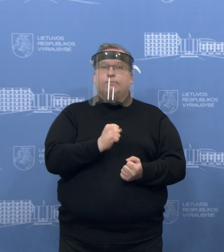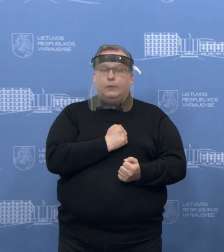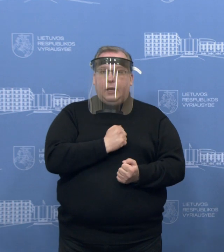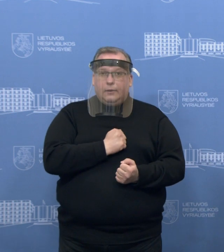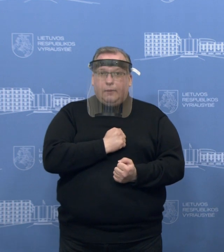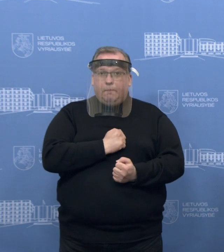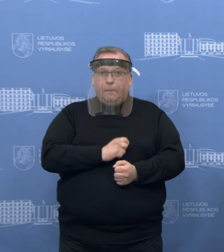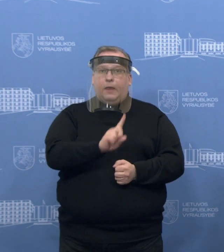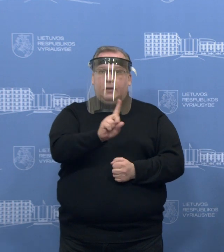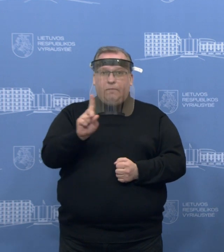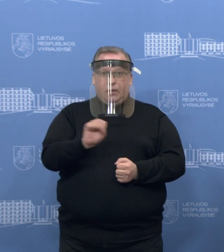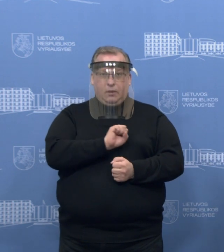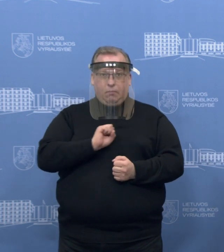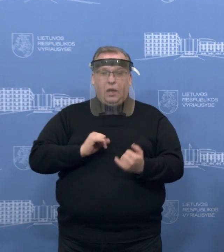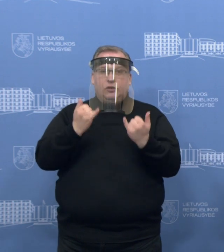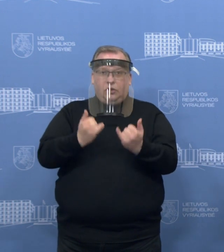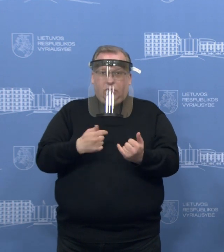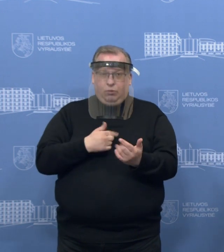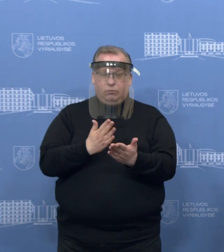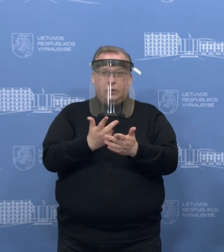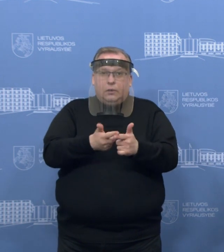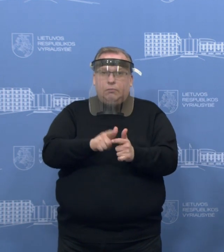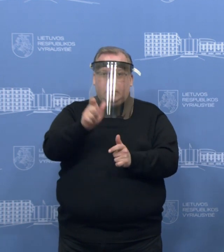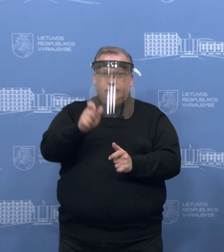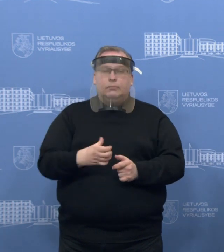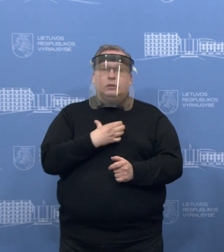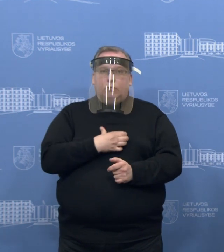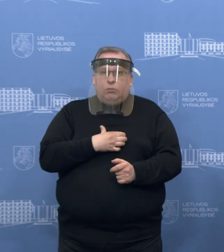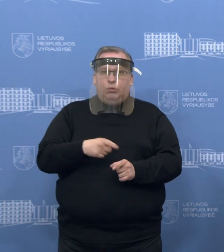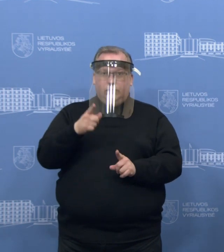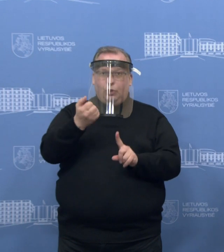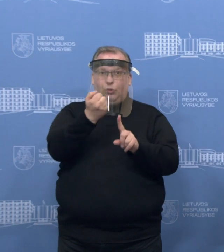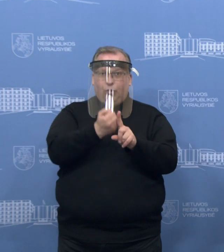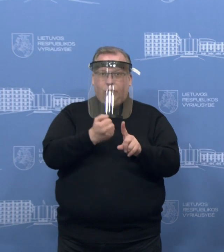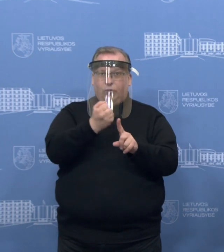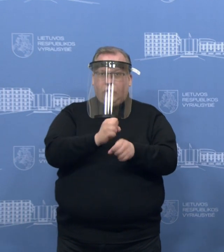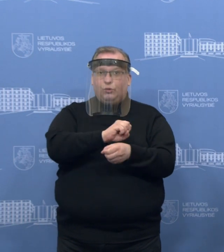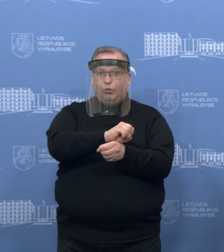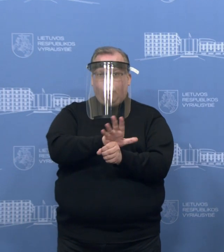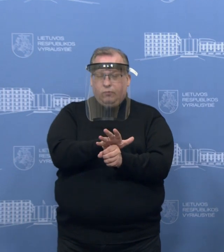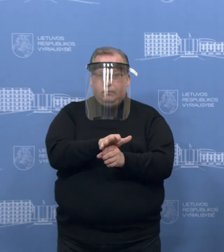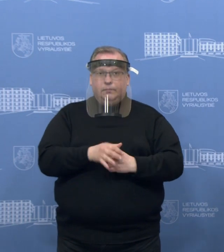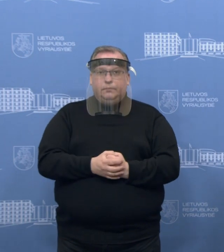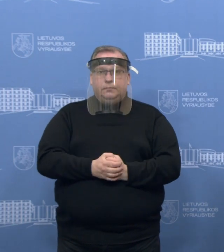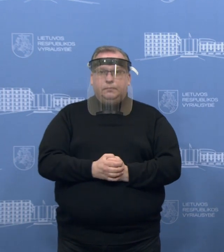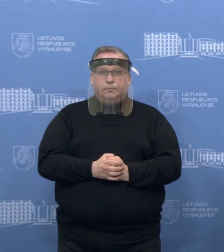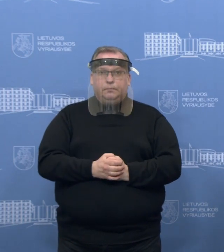stauti, nes kiekvienas medikas šiandien mums yra labai svarbus šitoje kovoje su pandemijos pasiekmėmis.